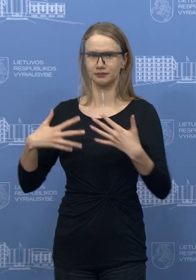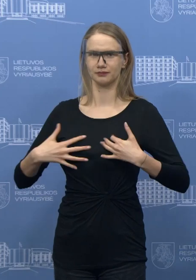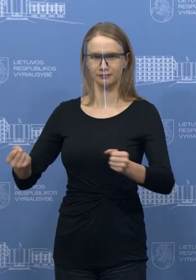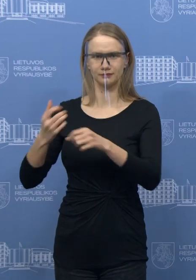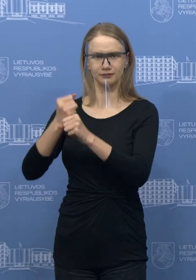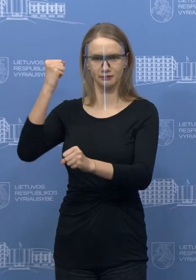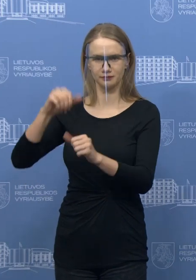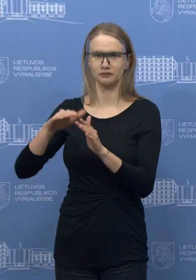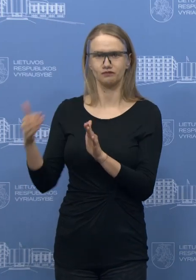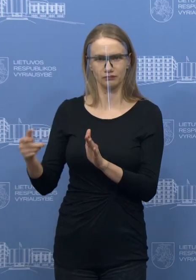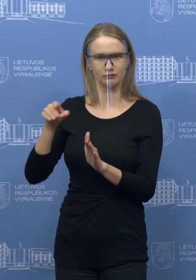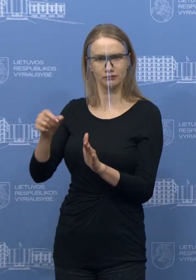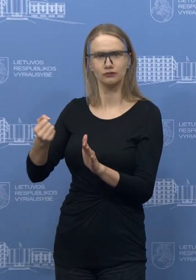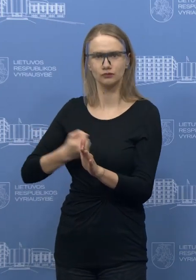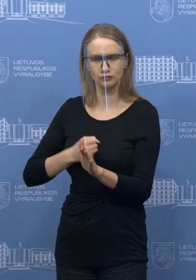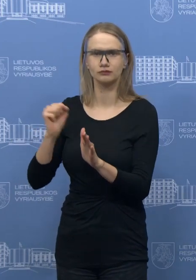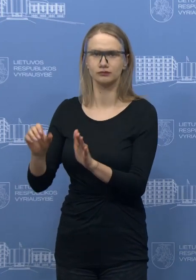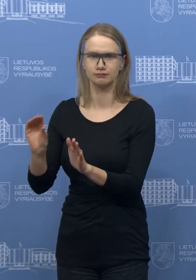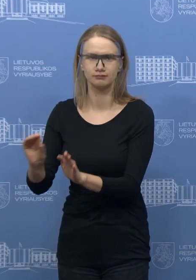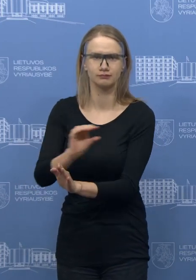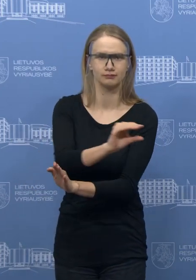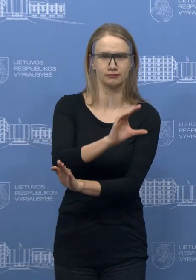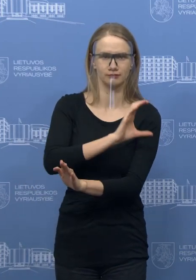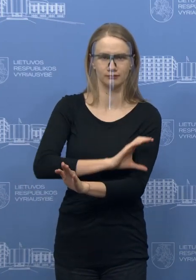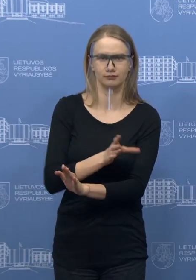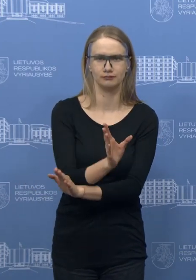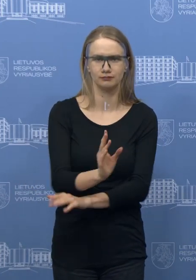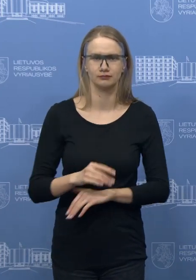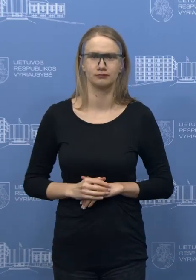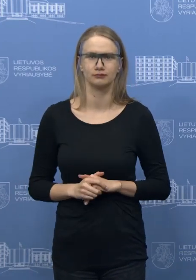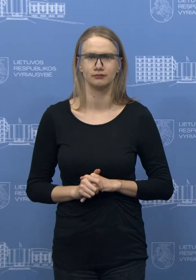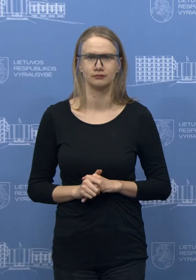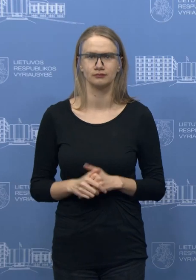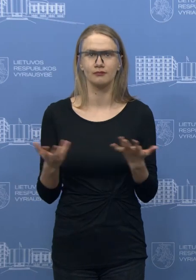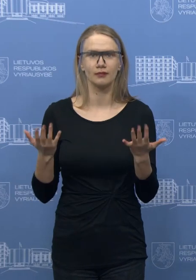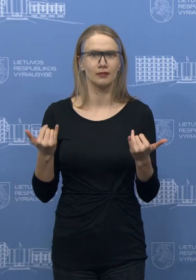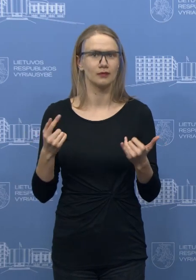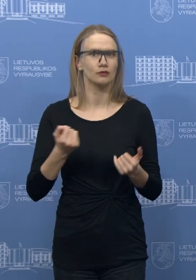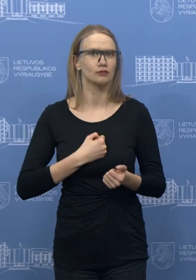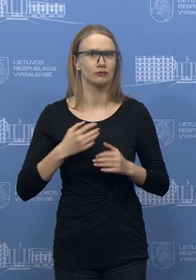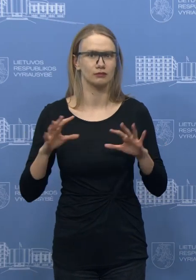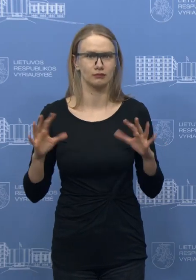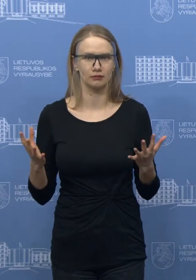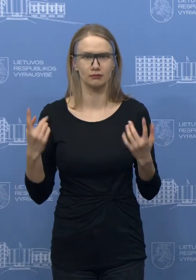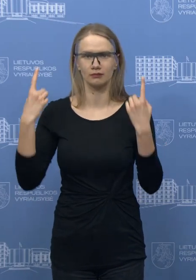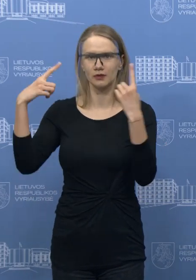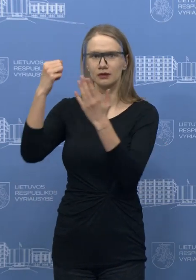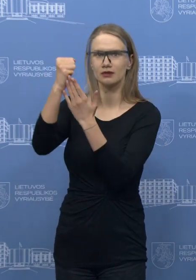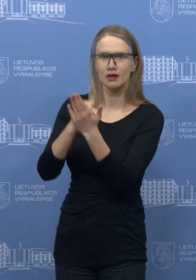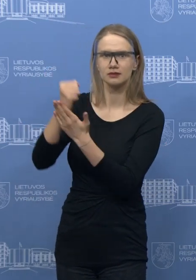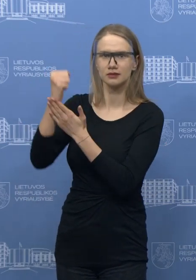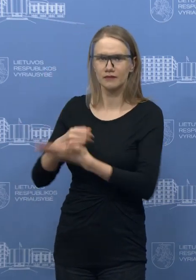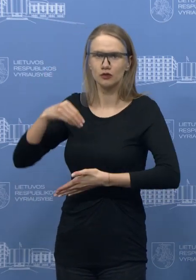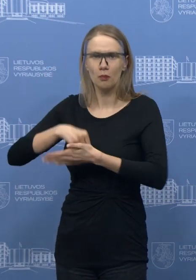draudimo fondą, kalbant apie padidinimą atlyginimų. Juo labiau, kad turime ir kitus rezervus, taip, kad